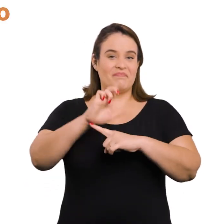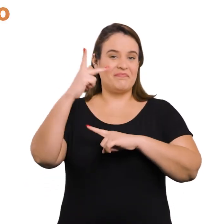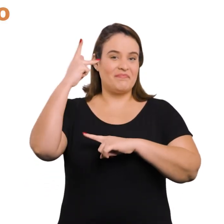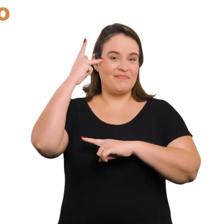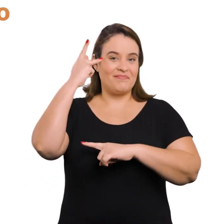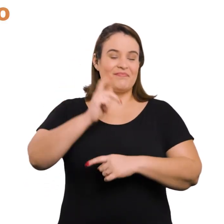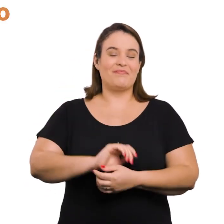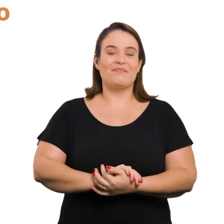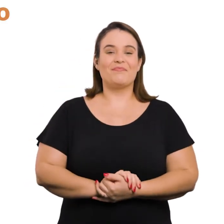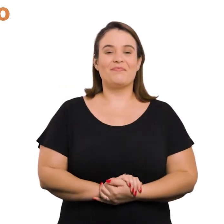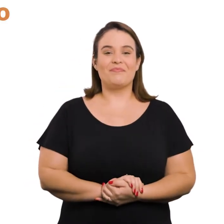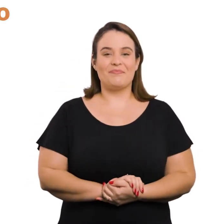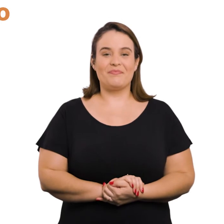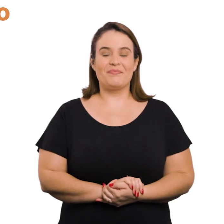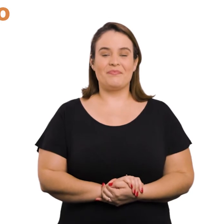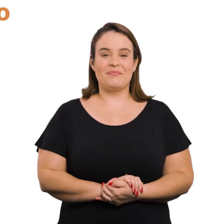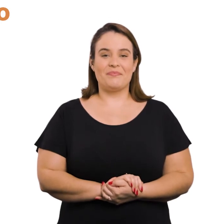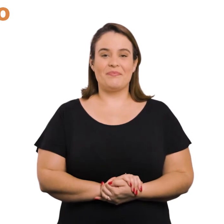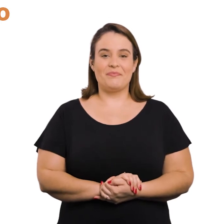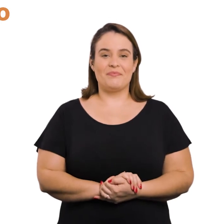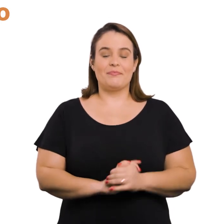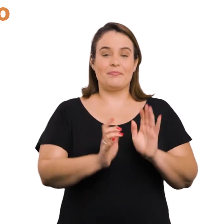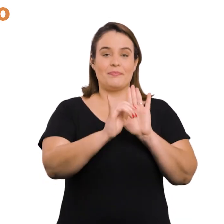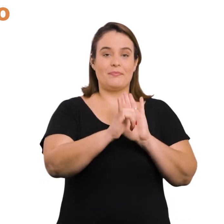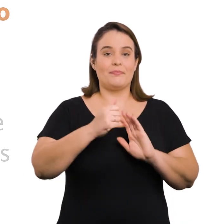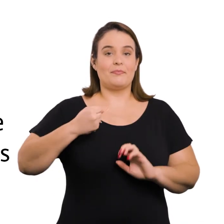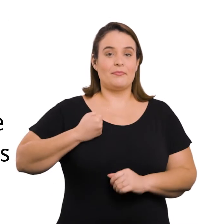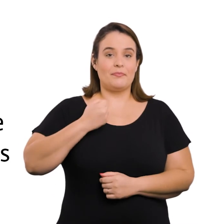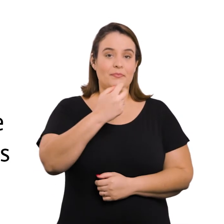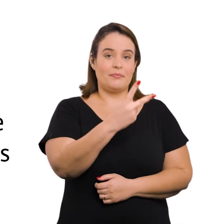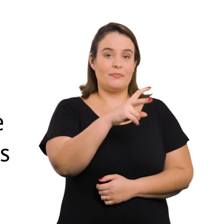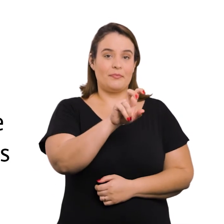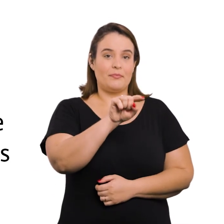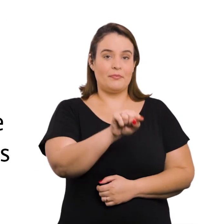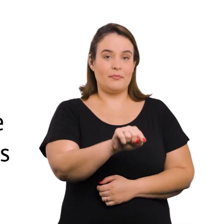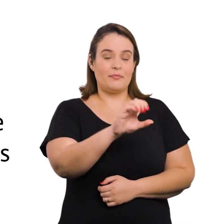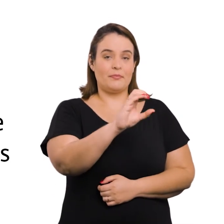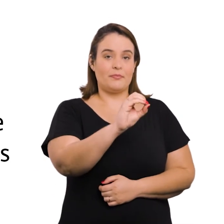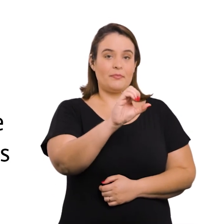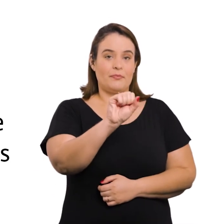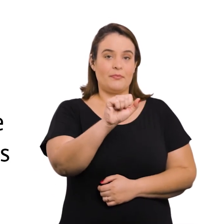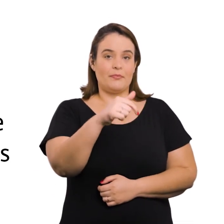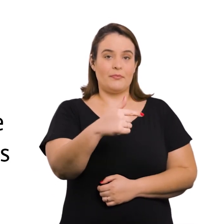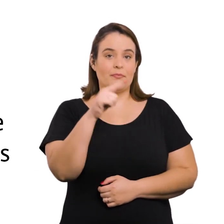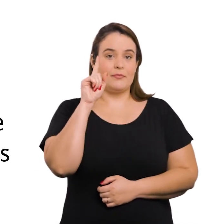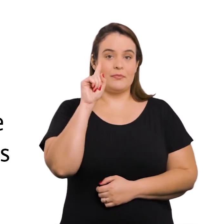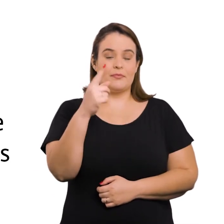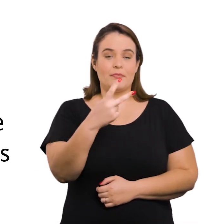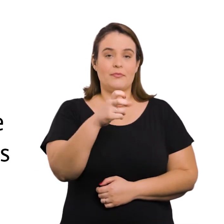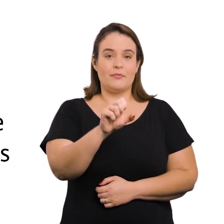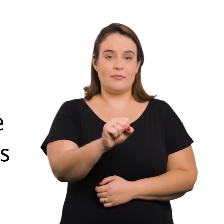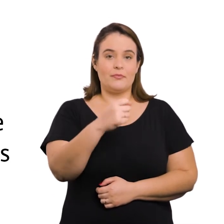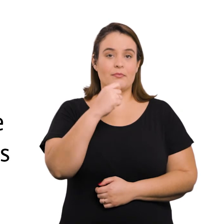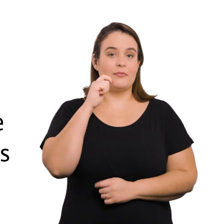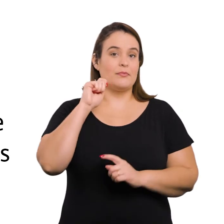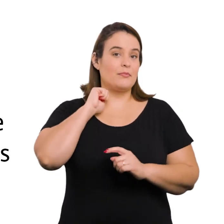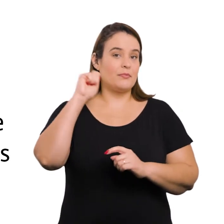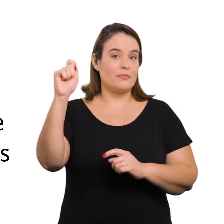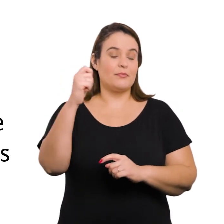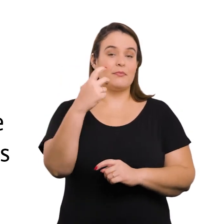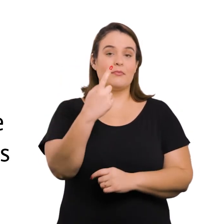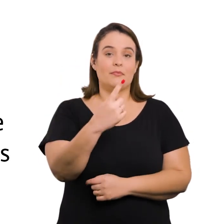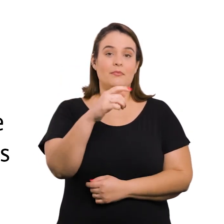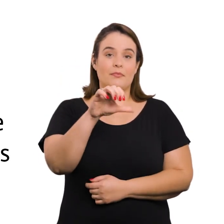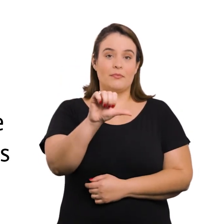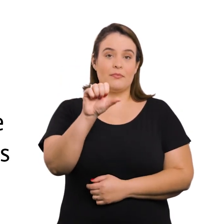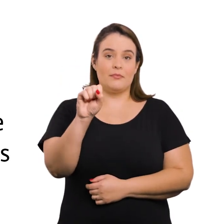Legislação do Estado de São Paulo. Decreto nº 25.087, de 28 de abril de